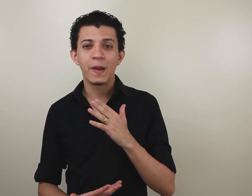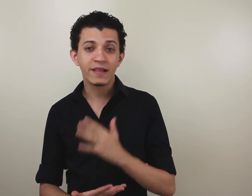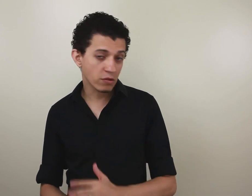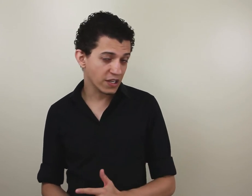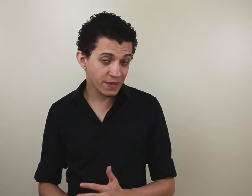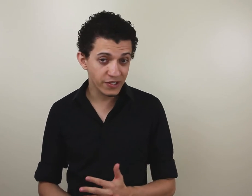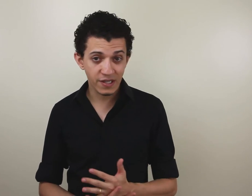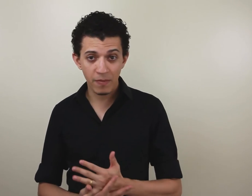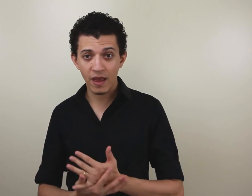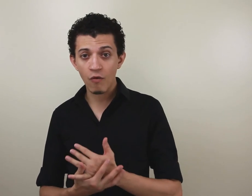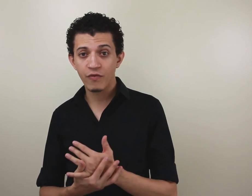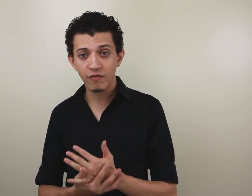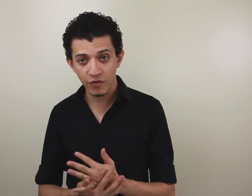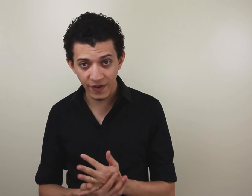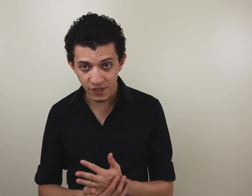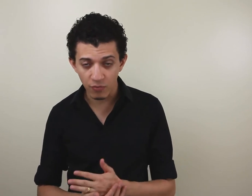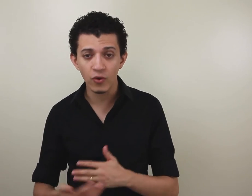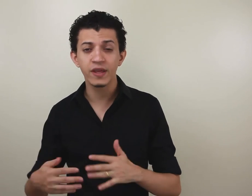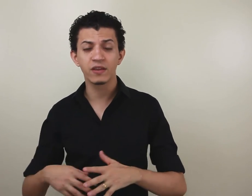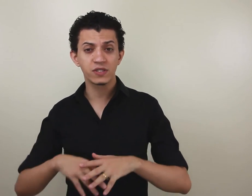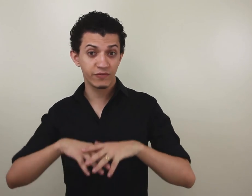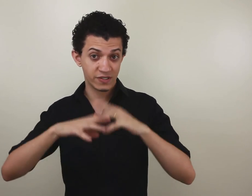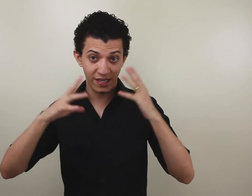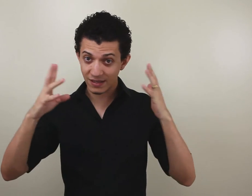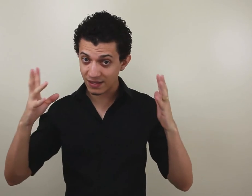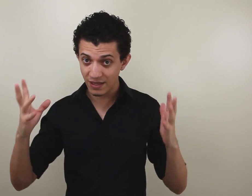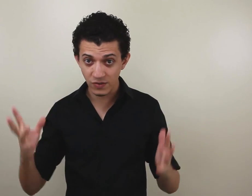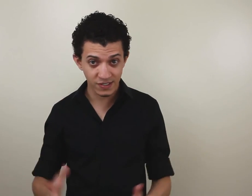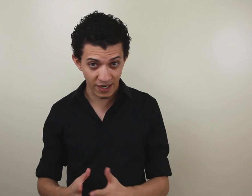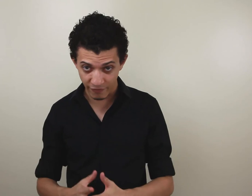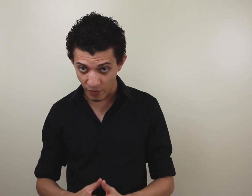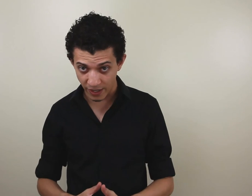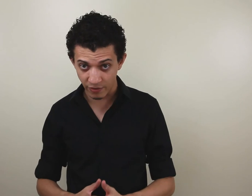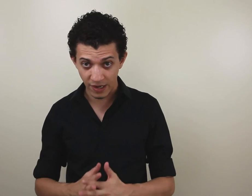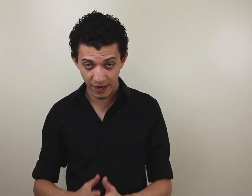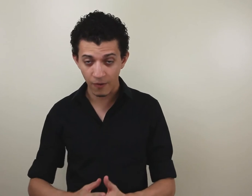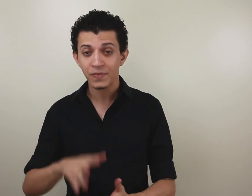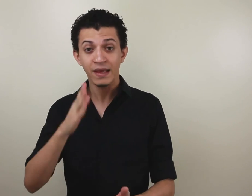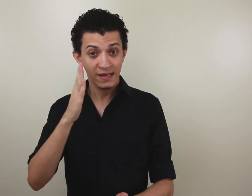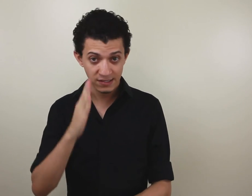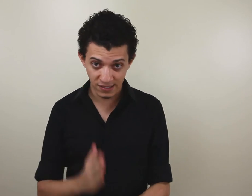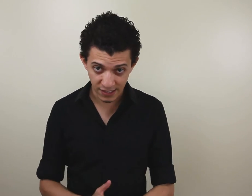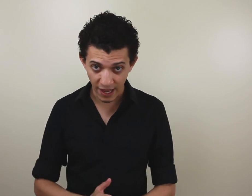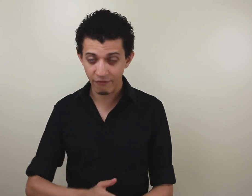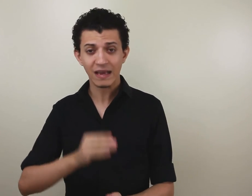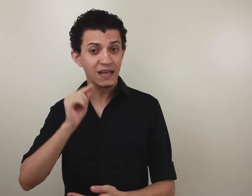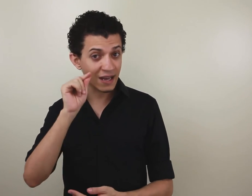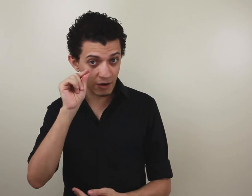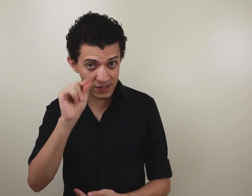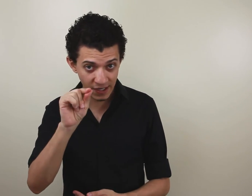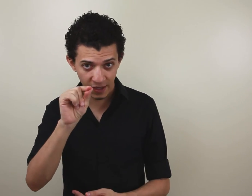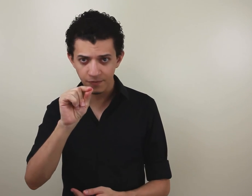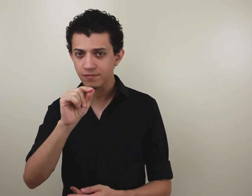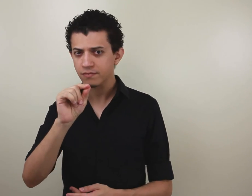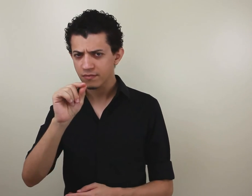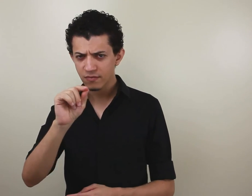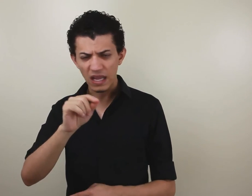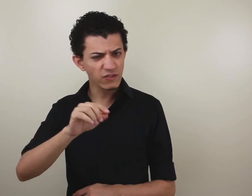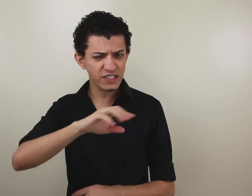Pretendo transmitir isso também ao vivo no Facebook. Então, se você não se inscreveu ainda no canal, se inscreve. Clica lá no sininho. Você